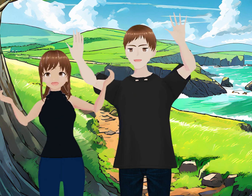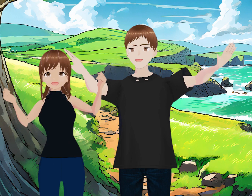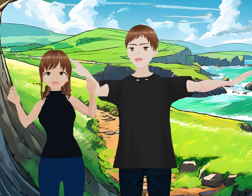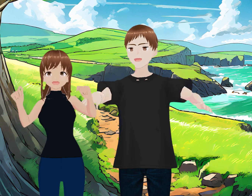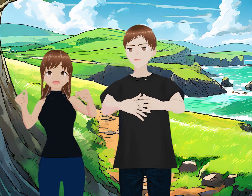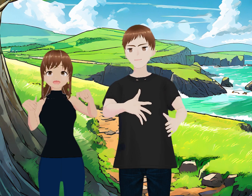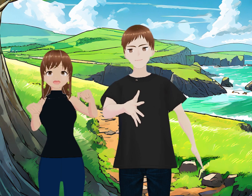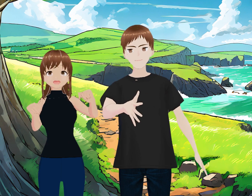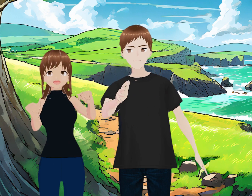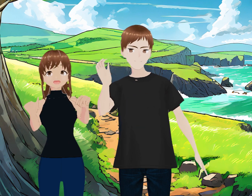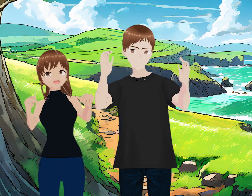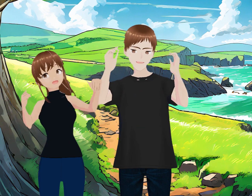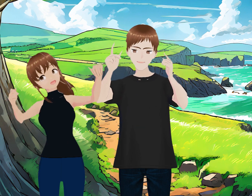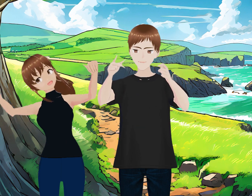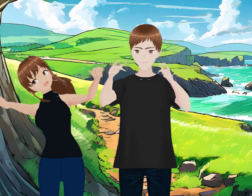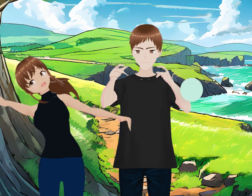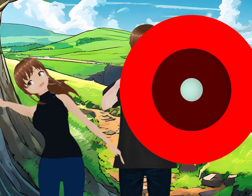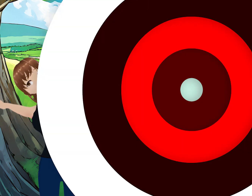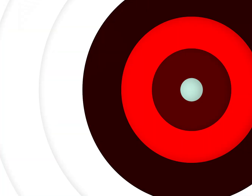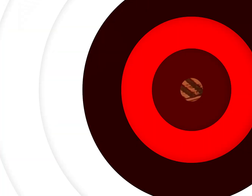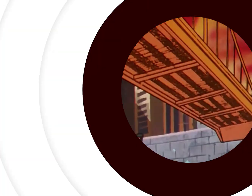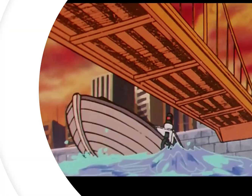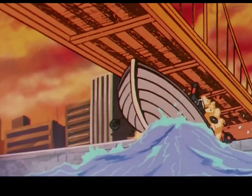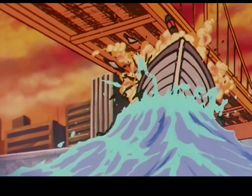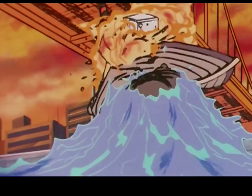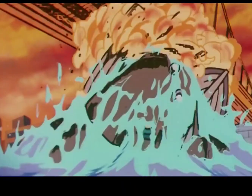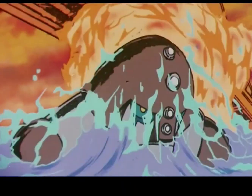tengo idea. Vamos y venimos.